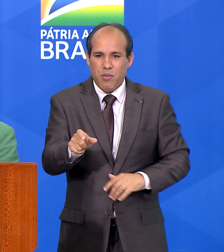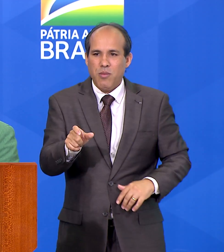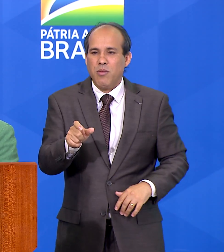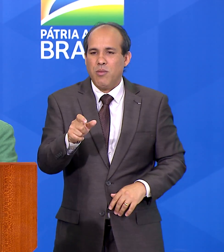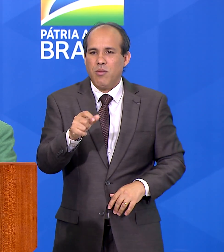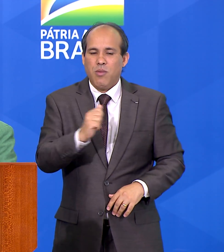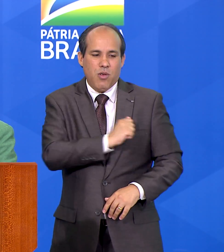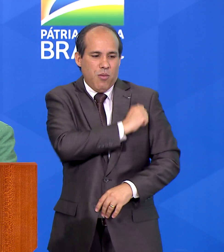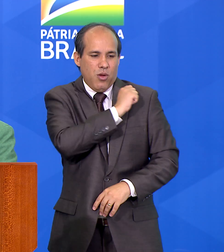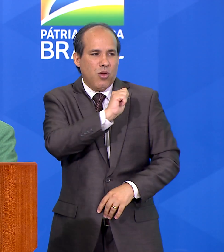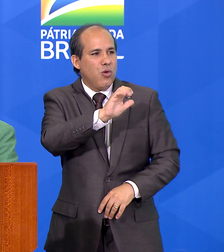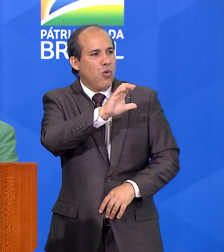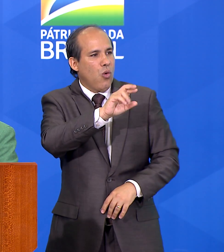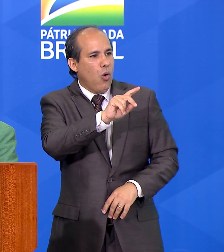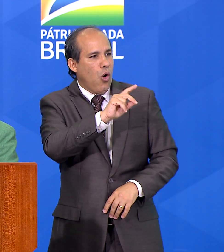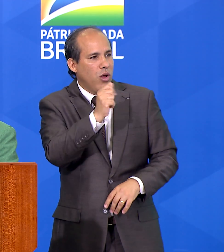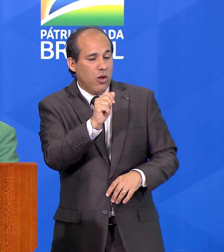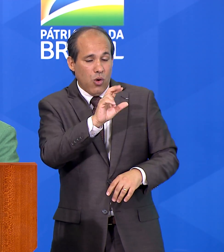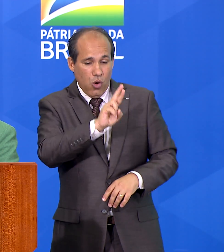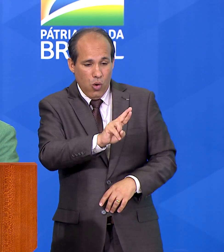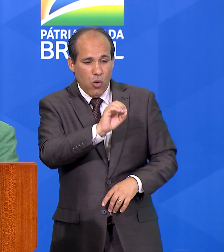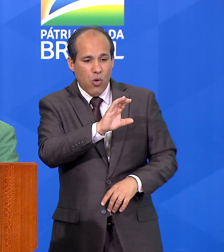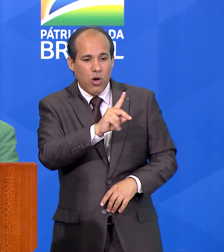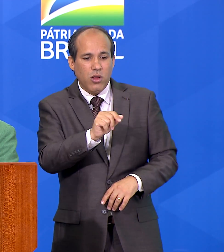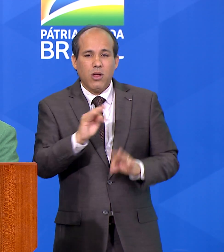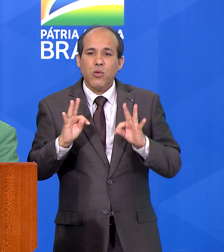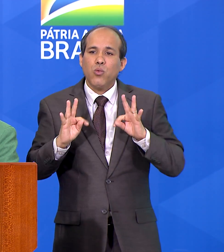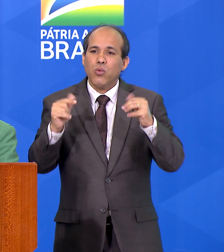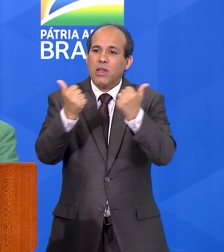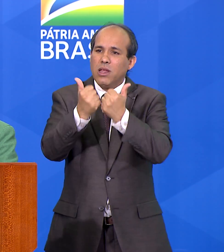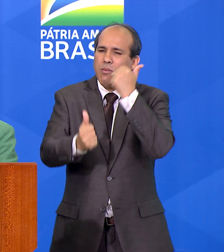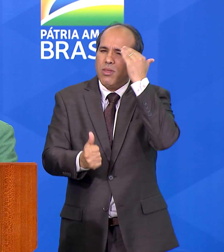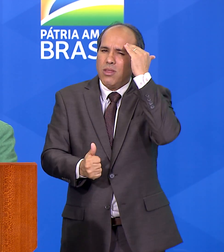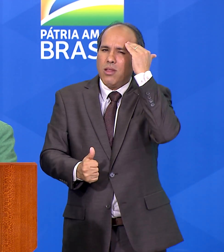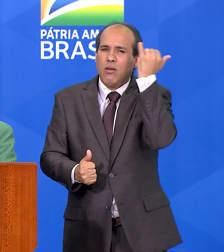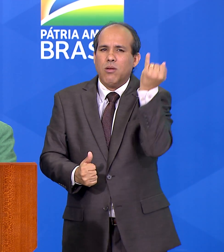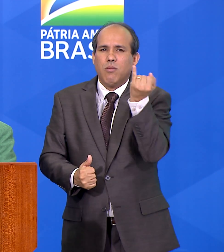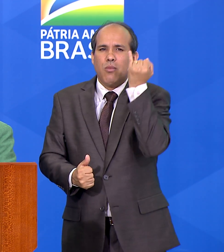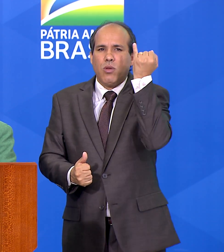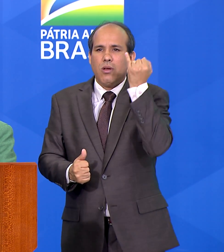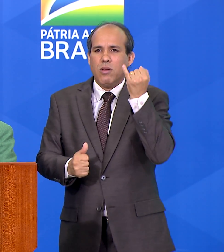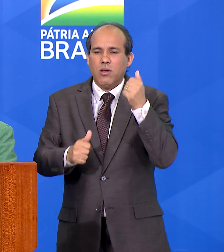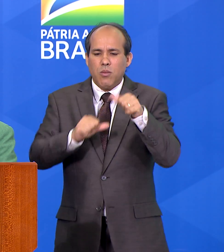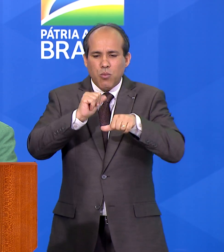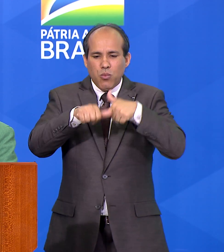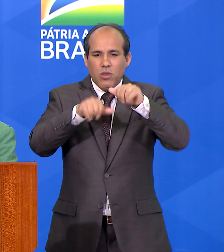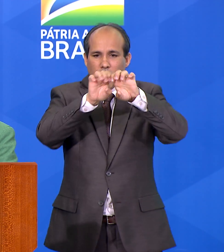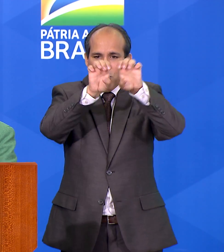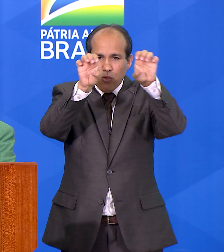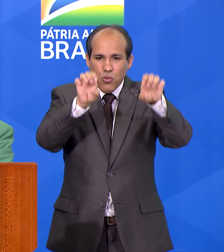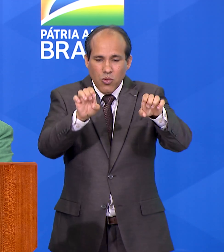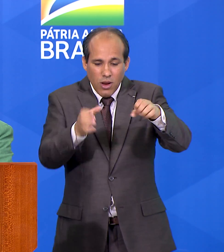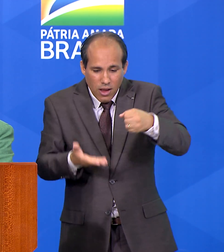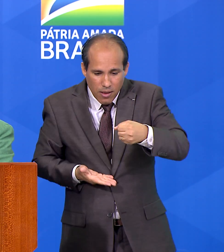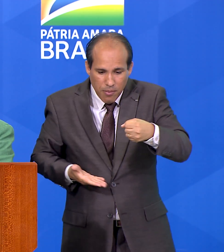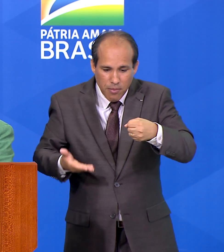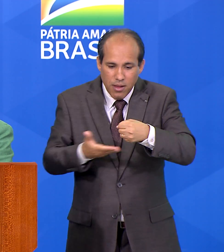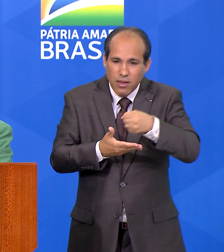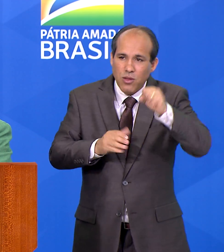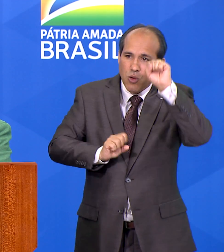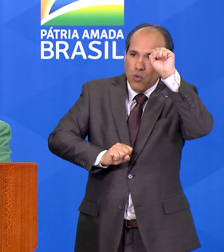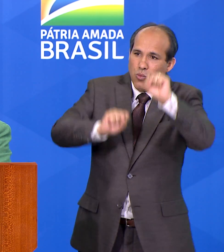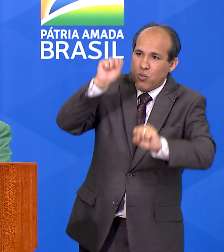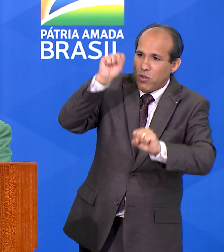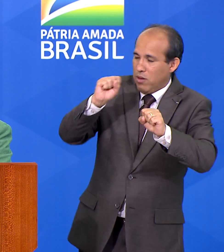e toda a sua equipe, que prontamente entendeu a importância de reestruturar as bases industriais,